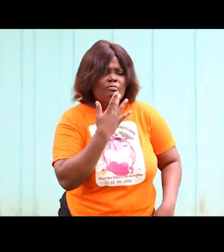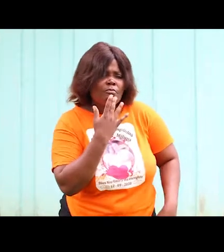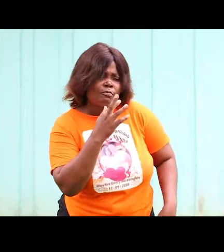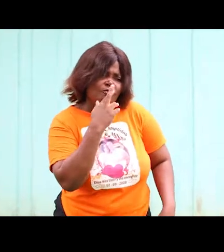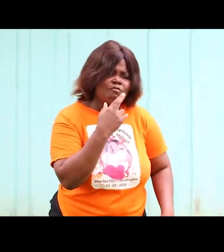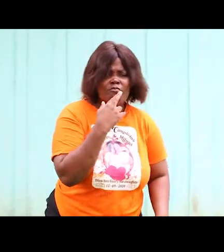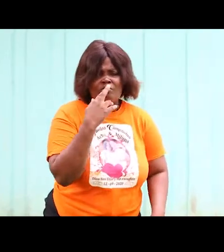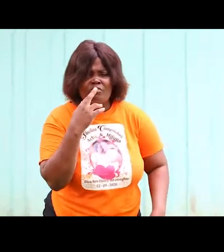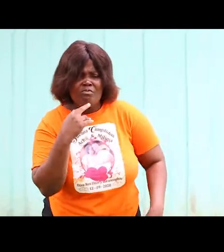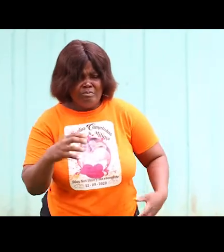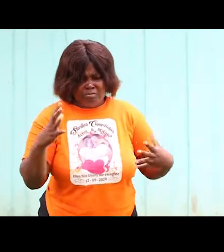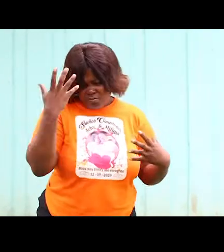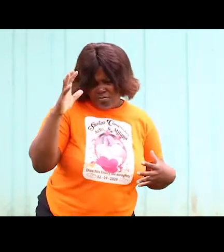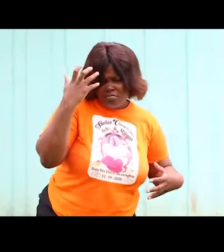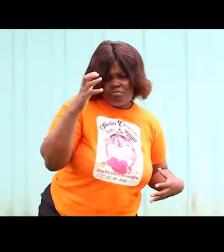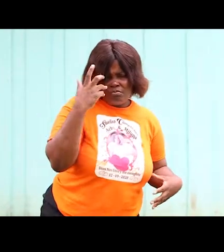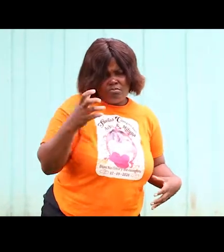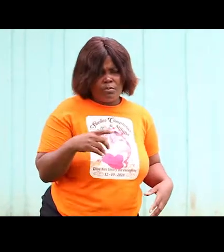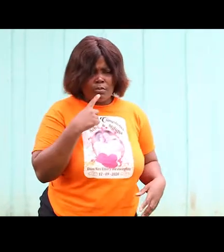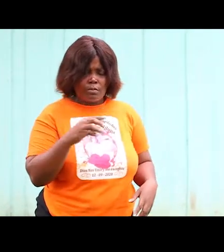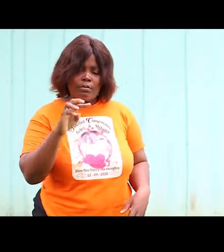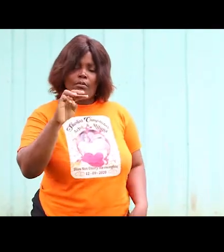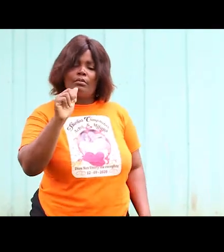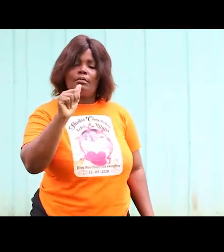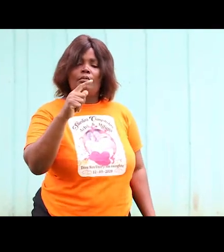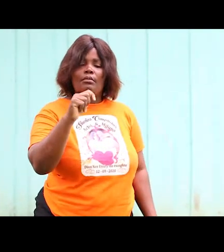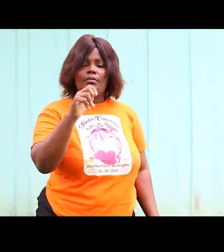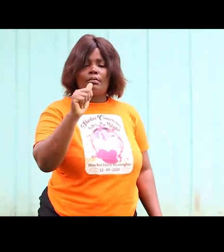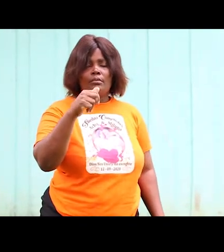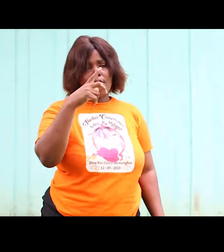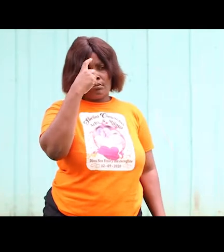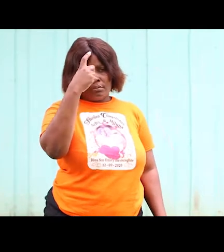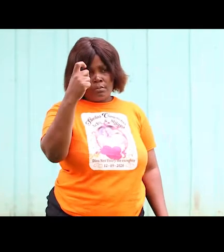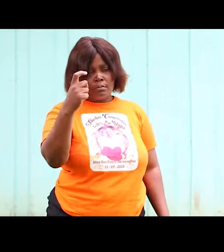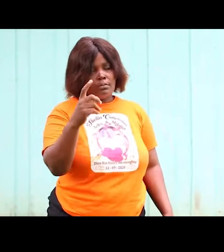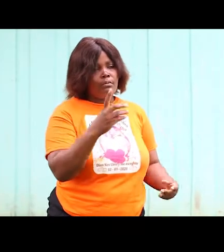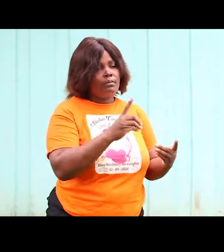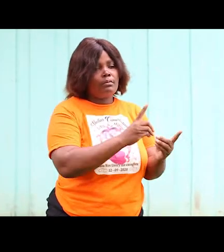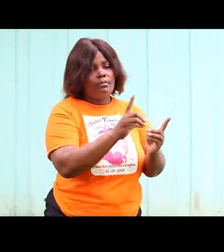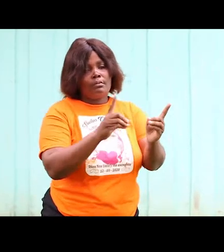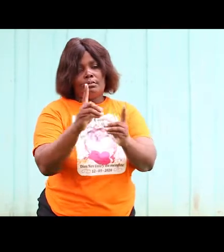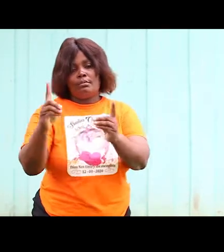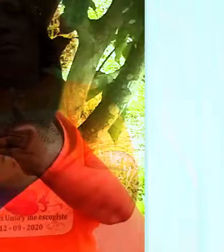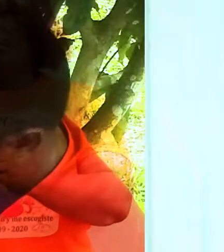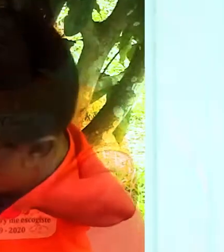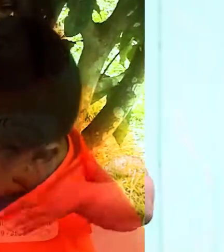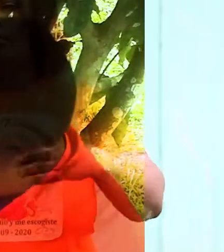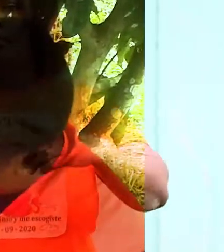un poco furioso magdalena se sueña con paseos por el campo